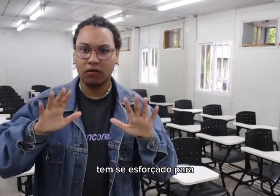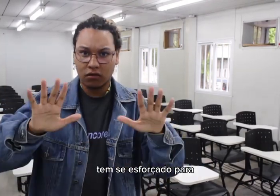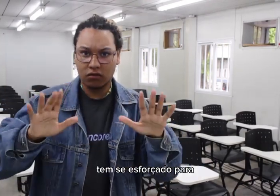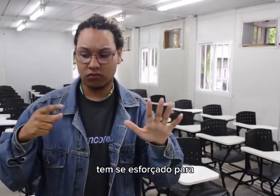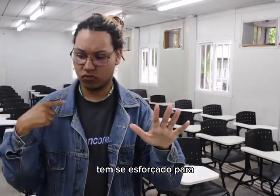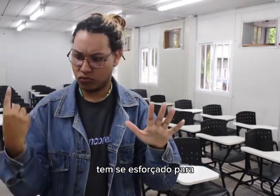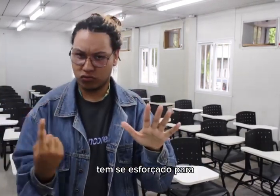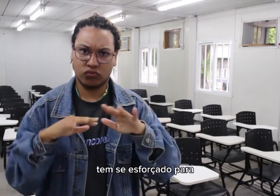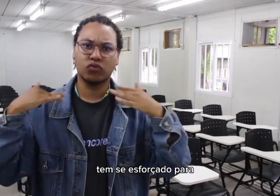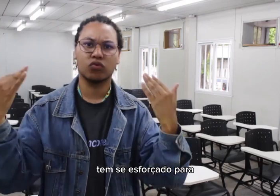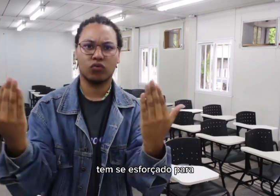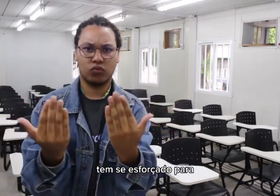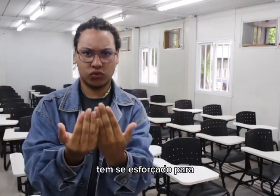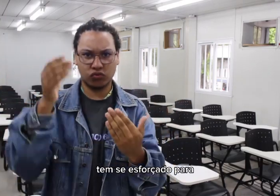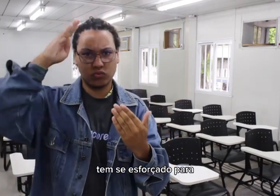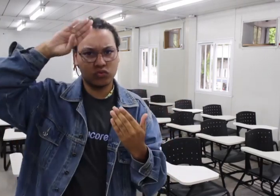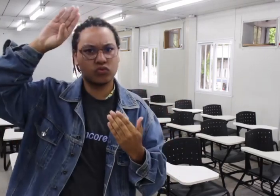pessoas surdas na universidade.